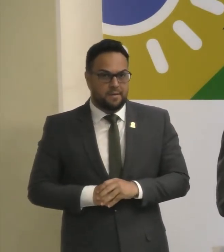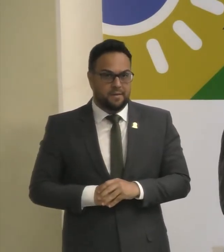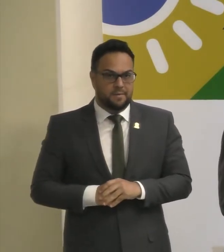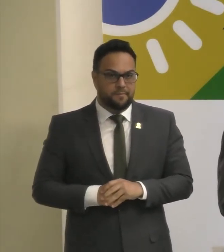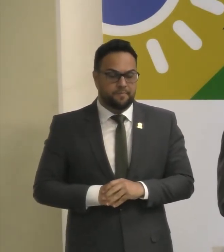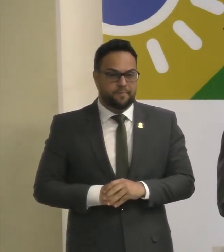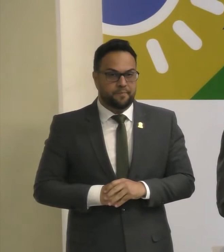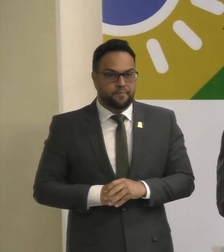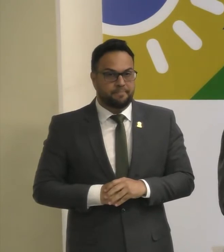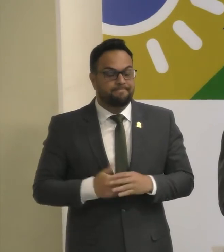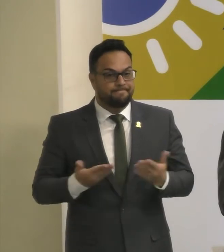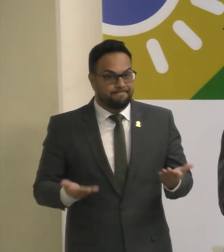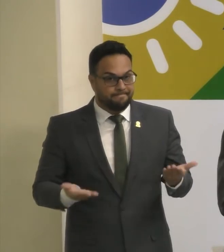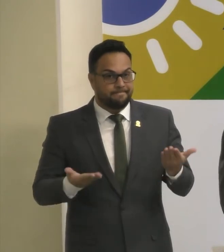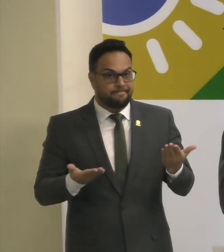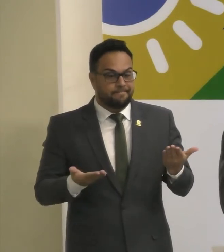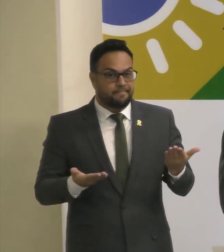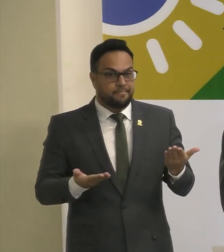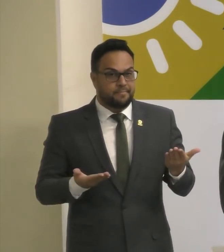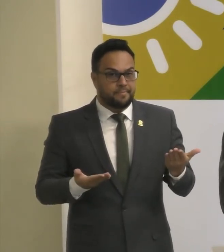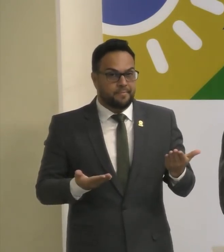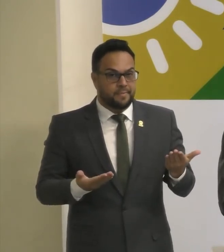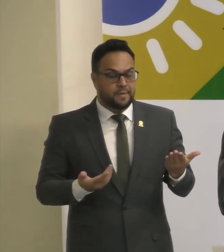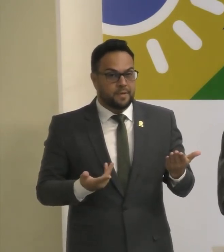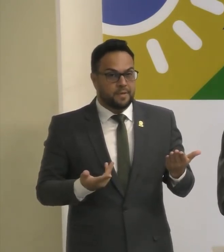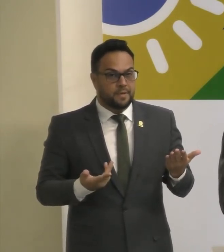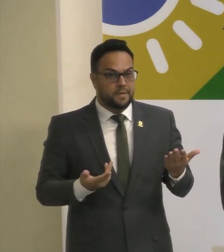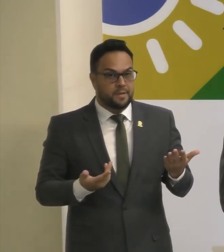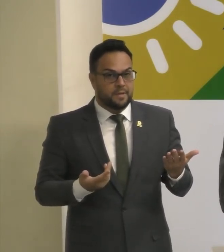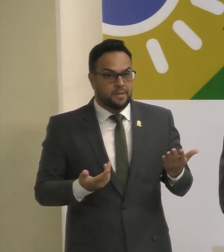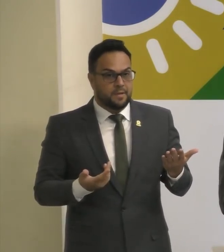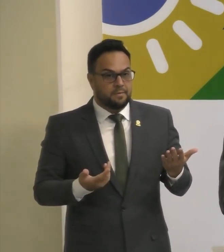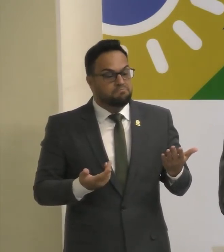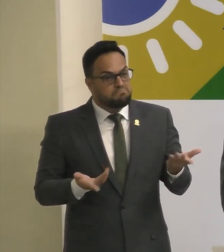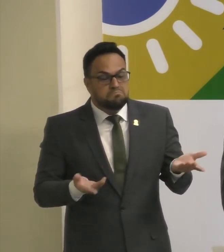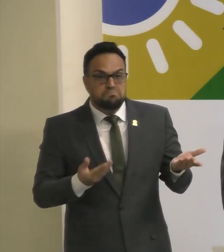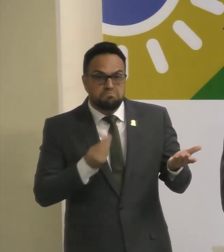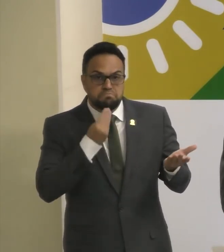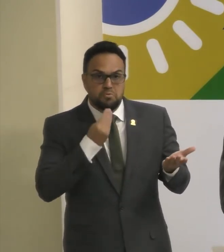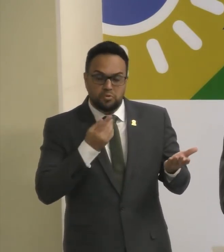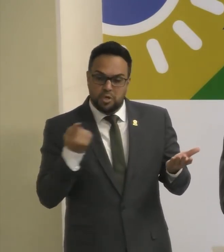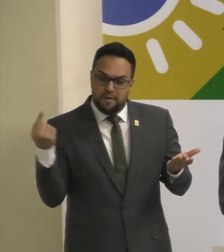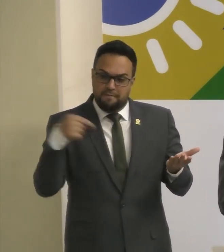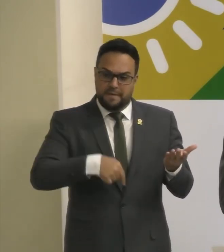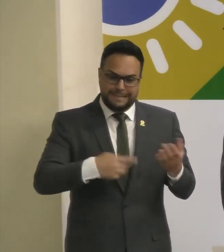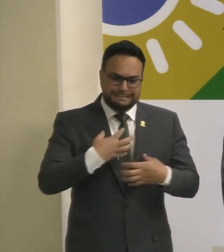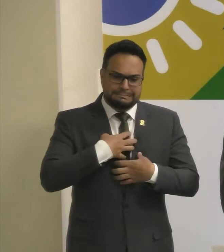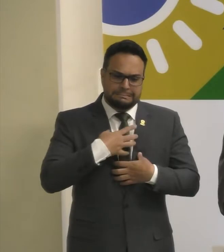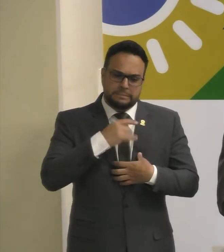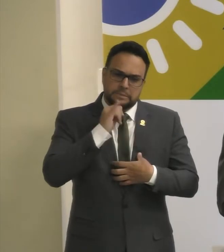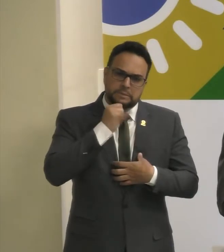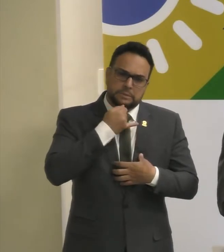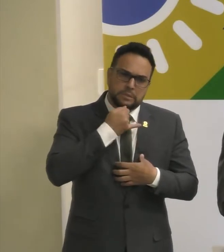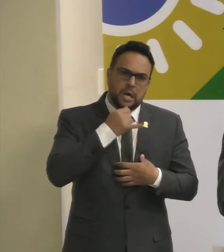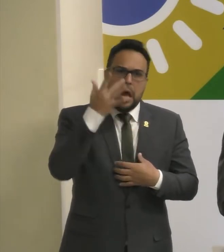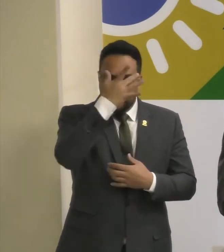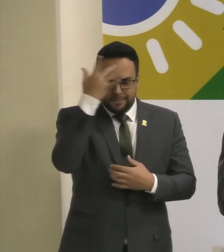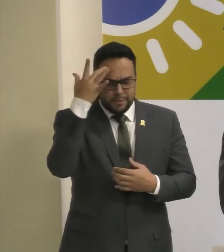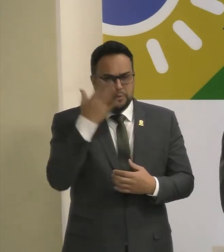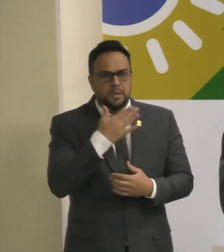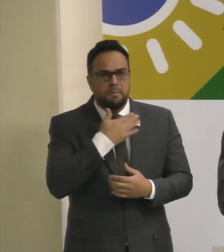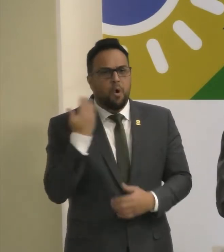Então, talvez nós estivéssemos aqui tristes. Estamos tristes com as pessoas que se foram.